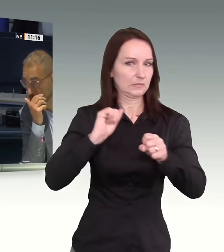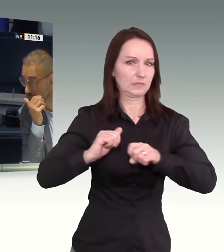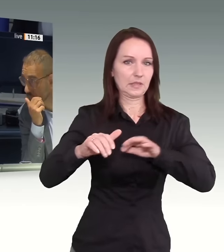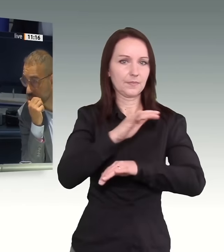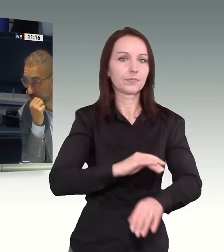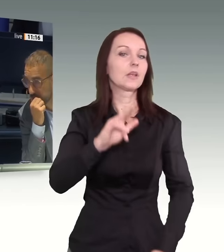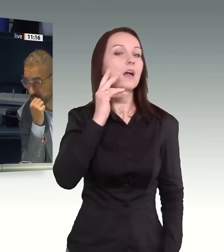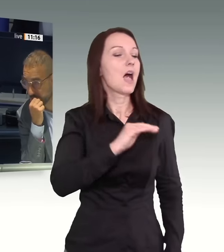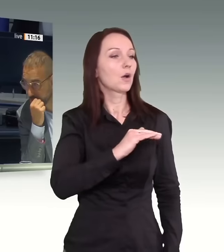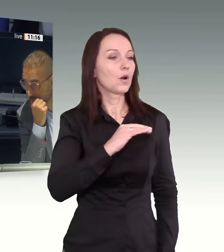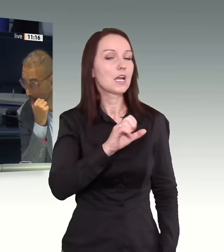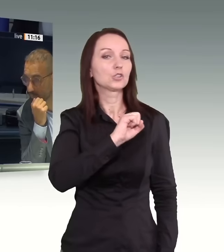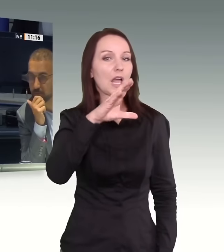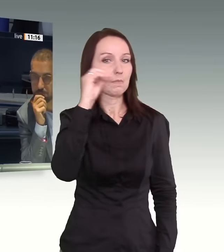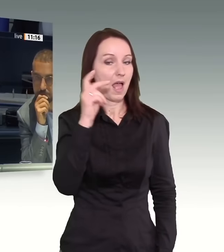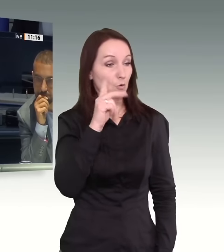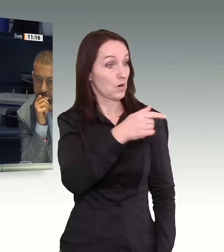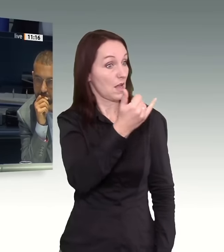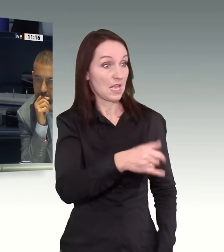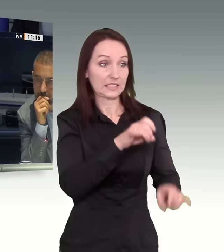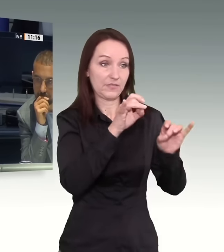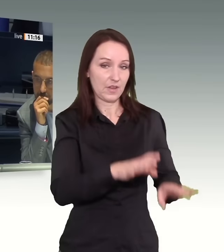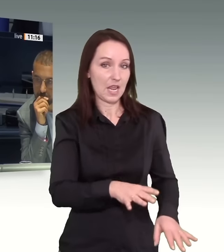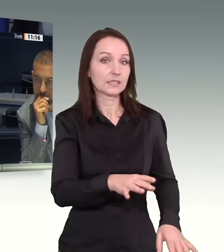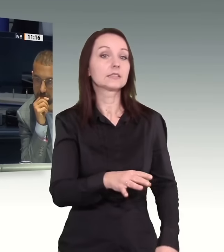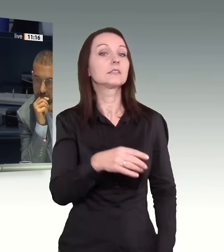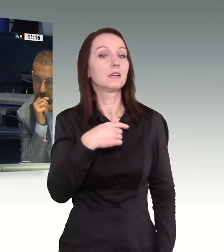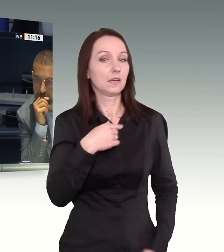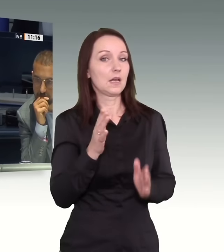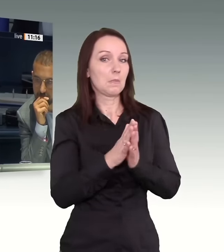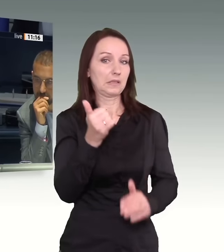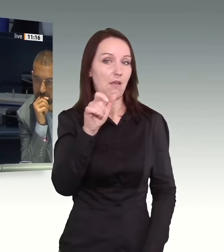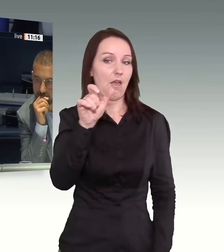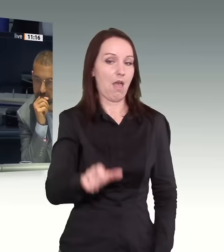Herr Kollege Strengmann-Kuhn, wenn Sie jetzt das Pult nicht verlassen, bitte ich an, Herr Saaldiener, Sie zu begleiten.